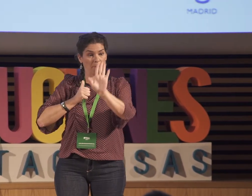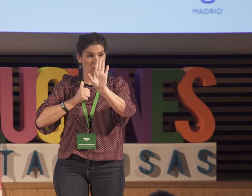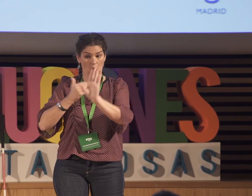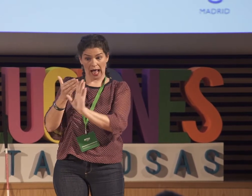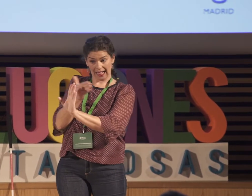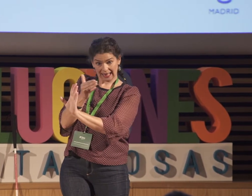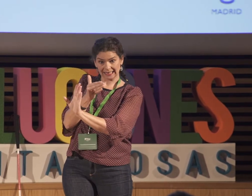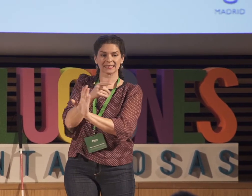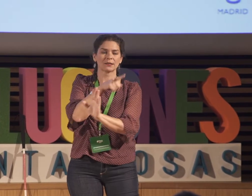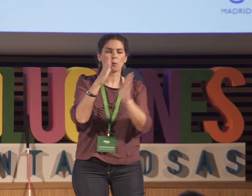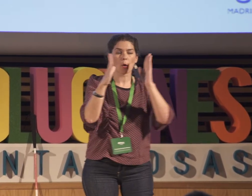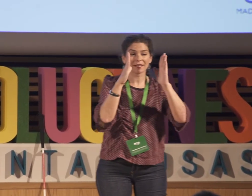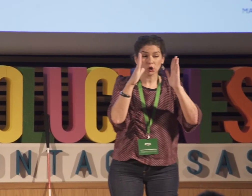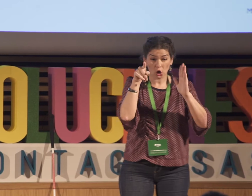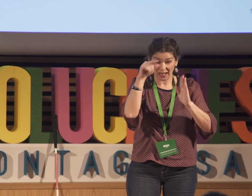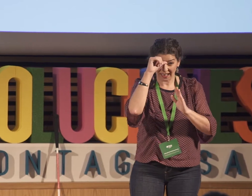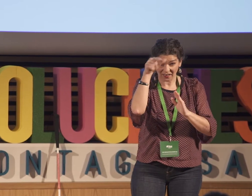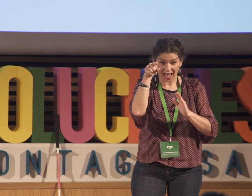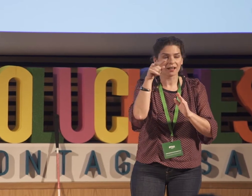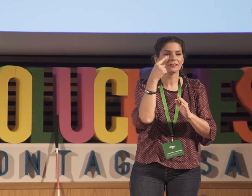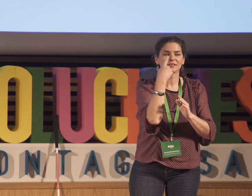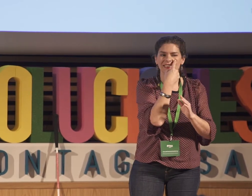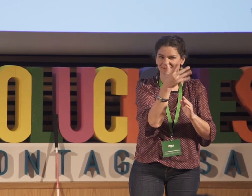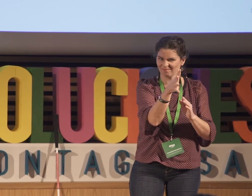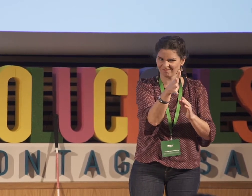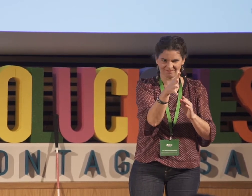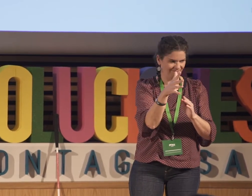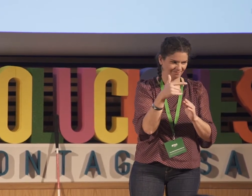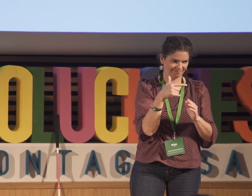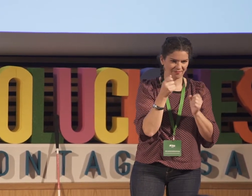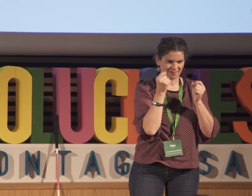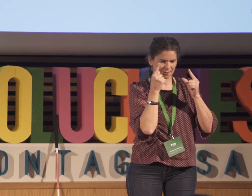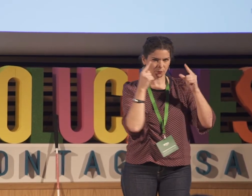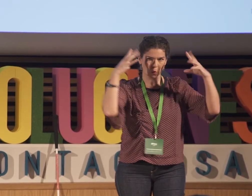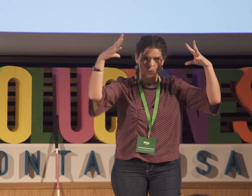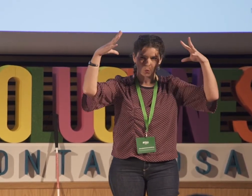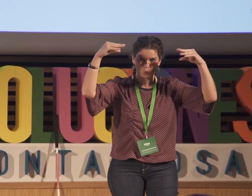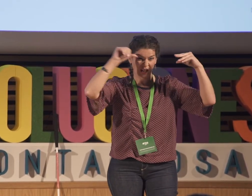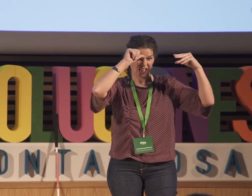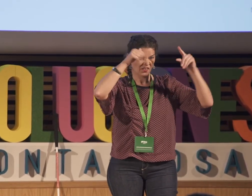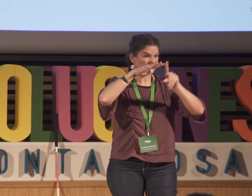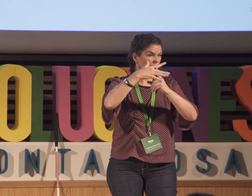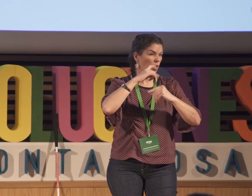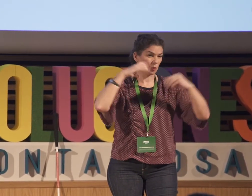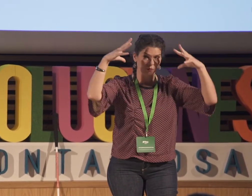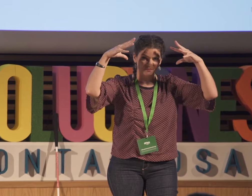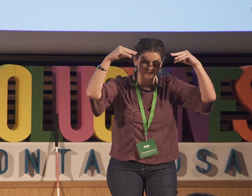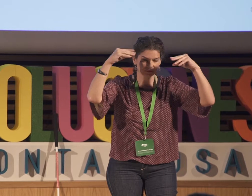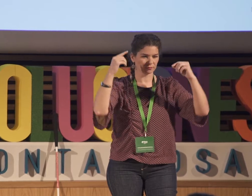quería viajar otra vez a la India. En ese momento me di cuenta de que no andaba bien de la vista, lo veía todo muy oscuro. Luego también